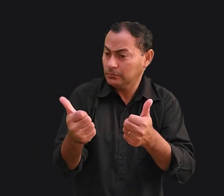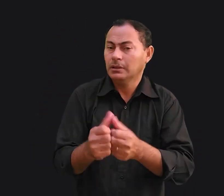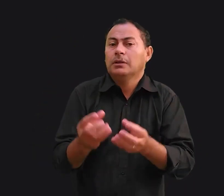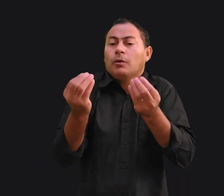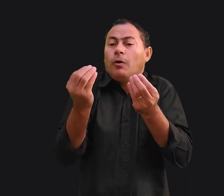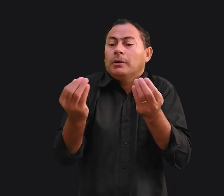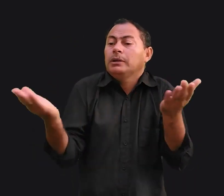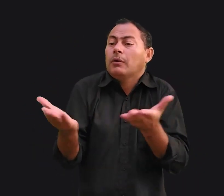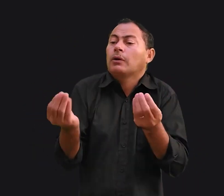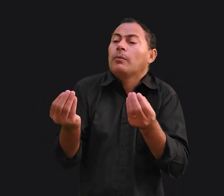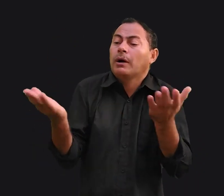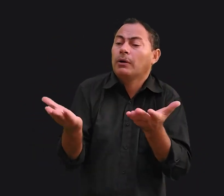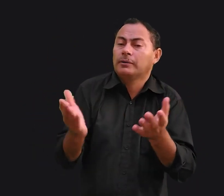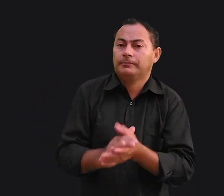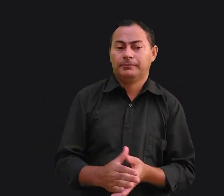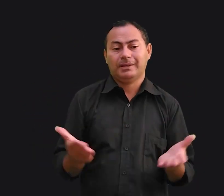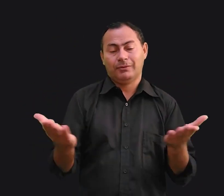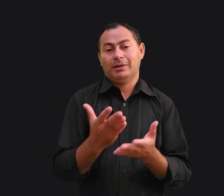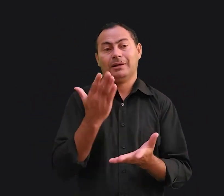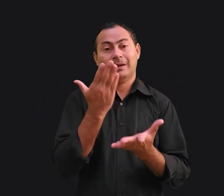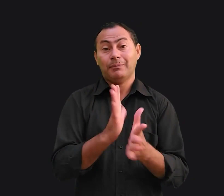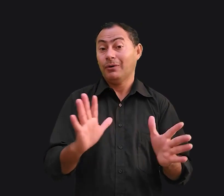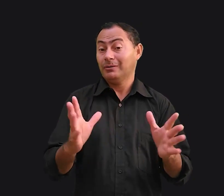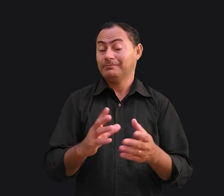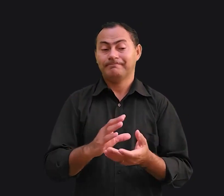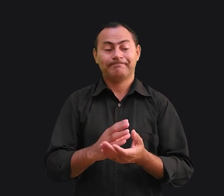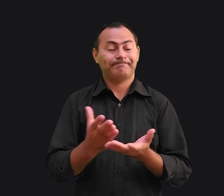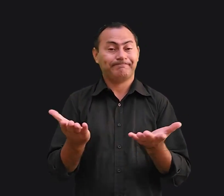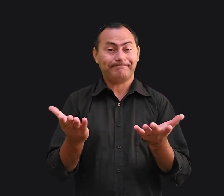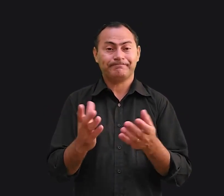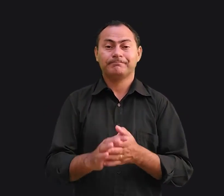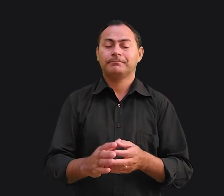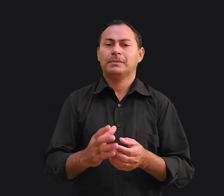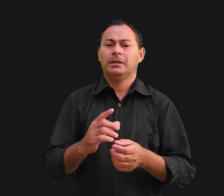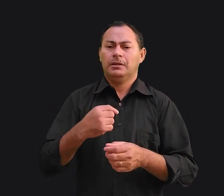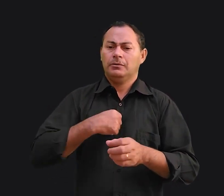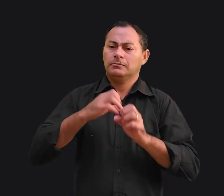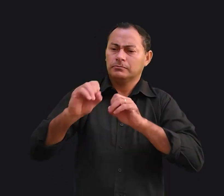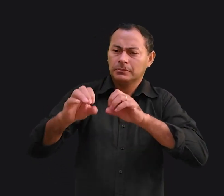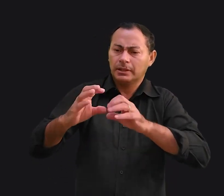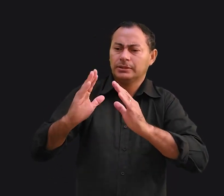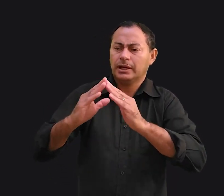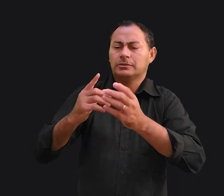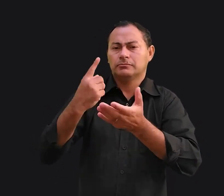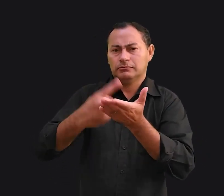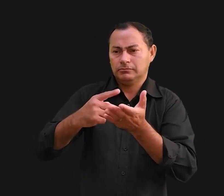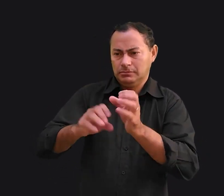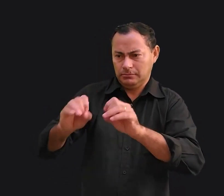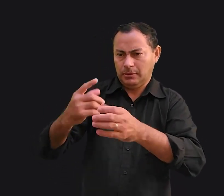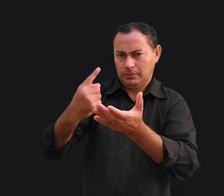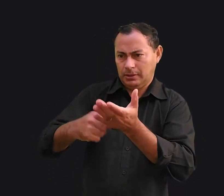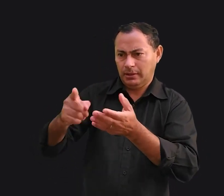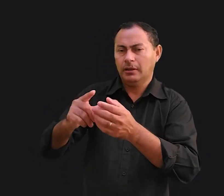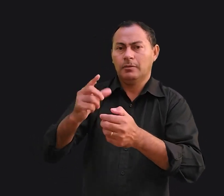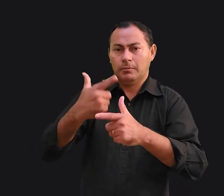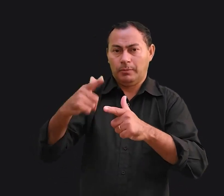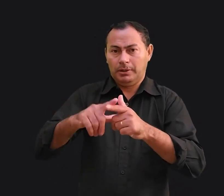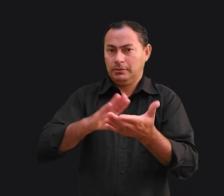E como é agora? Agora não é mais assim. Então eu passava uma lição de casa para eles. Se o problema era o fato deles não